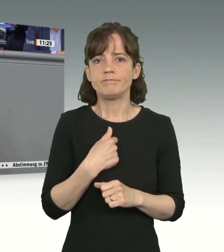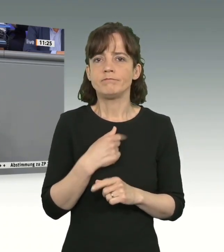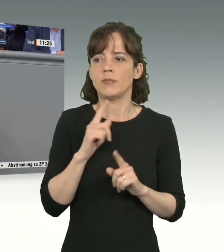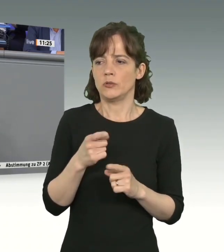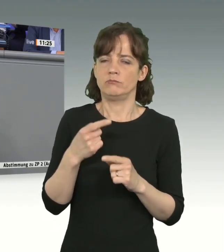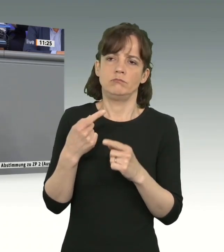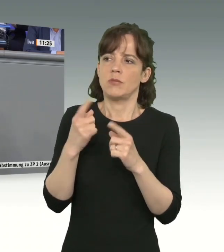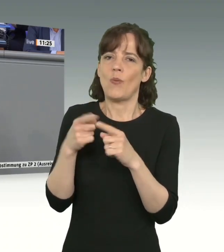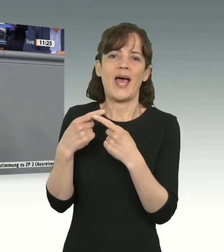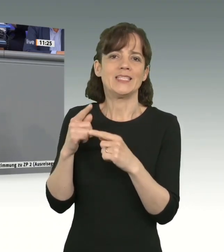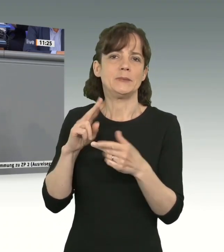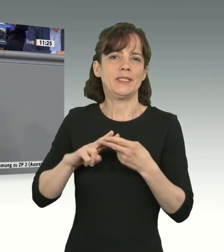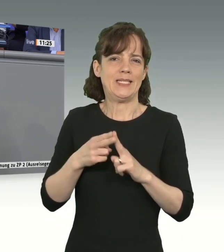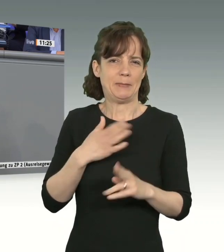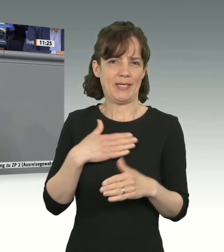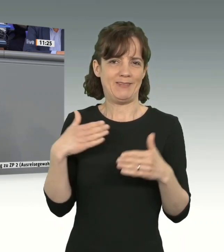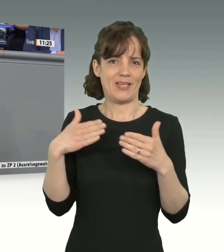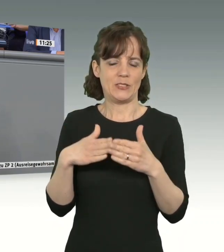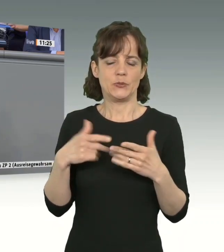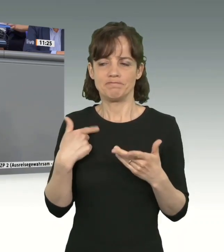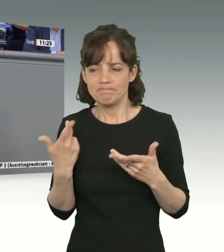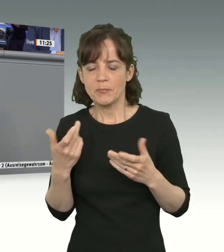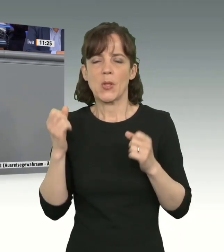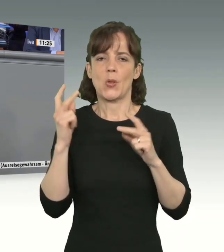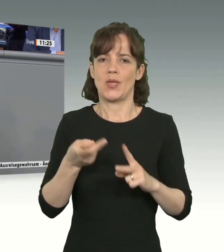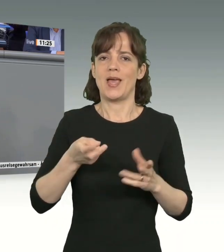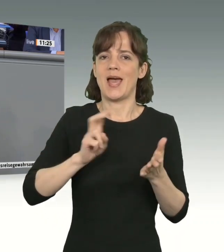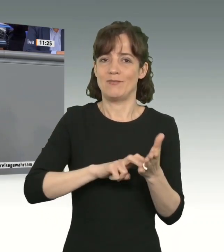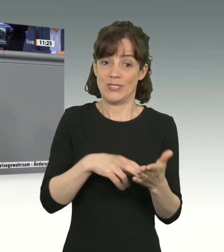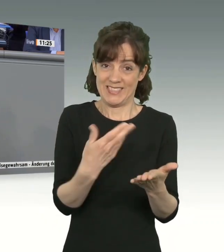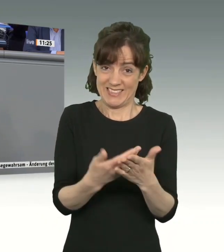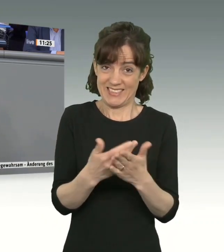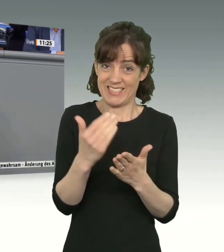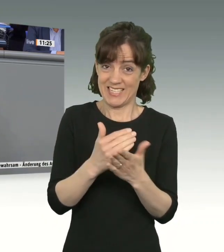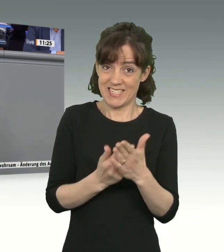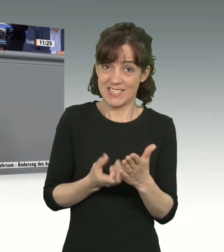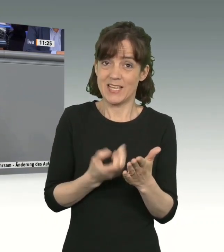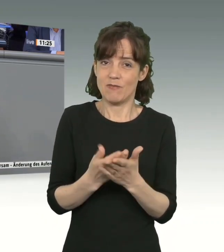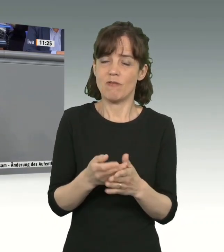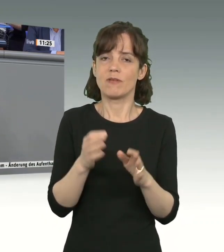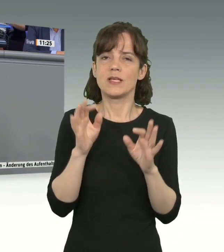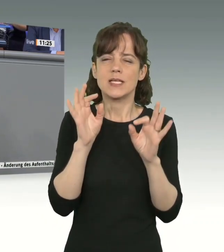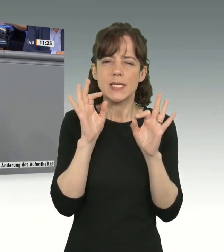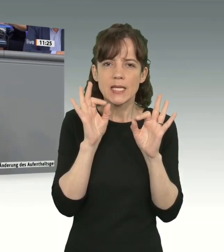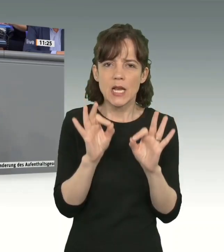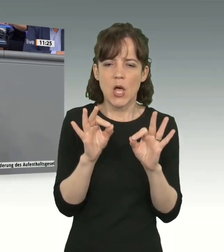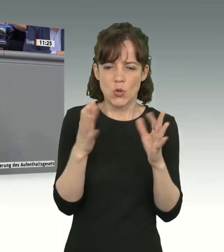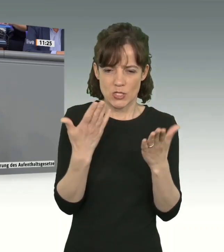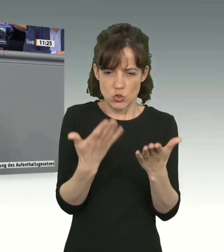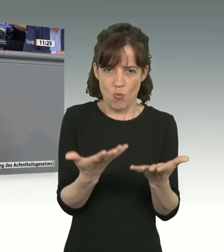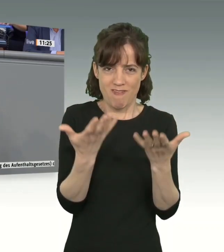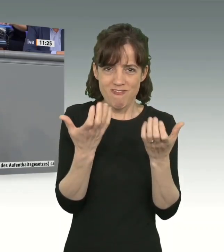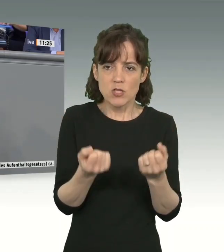oder wie alle anderen Mitglieder meiner Fraktion dafür gestimmt, dass wir diesen Gesetzentwurf exakt in dieser Fassung, ohne